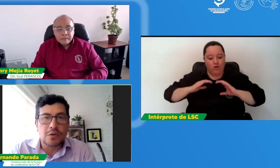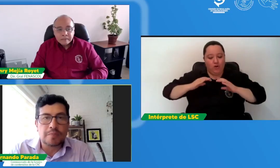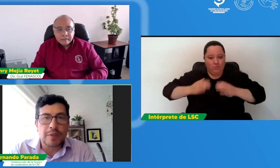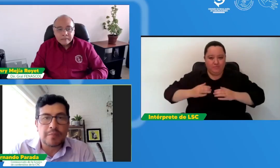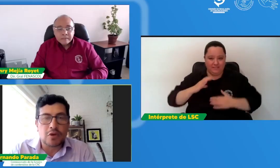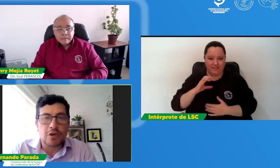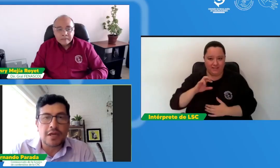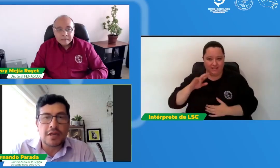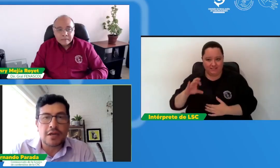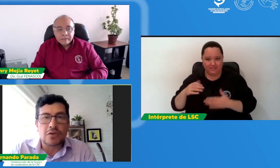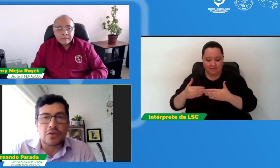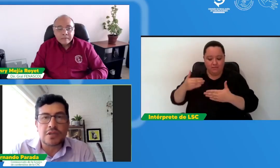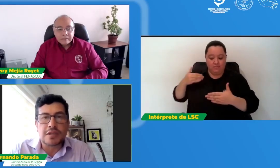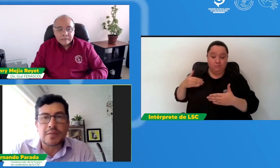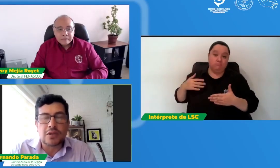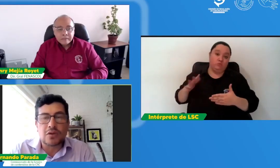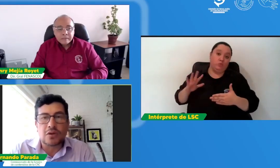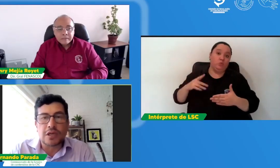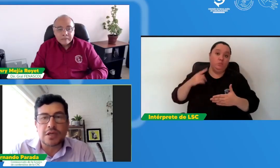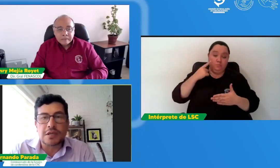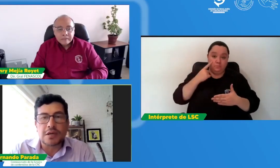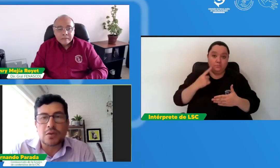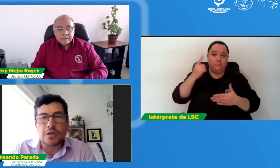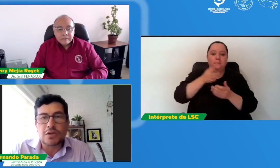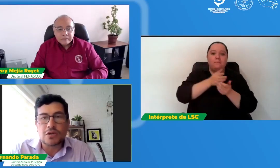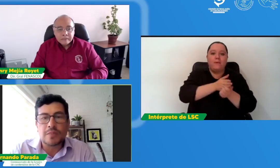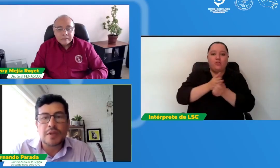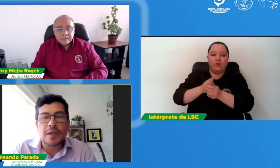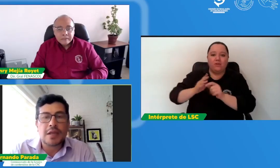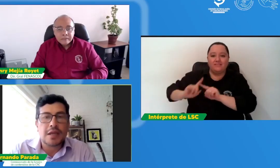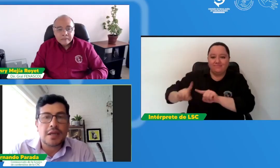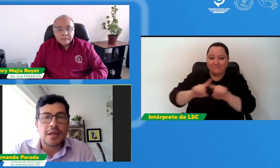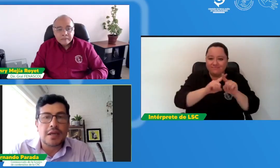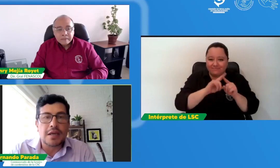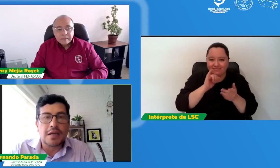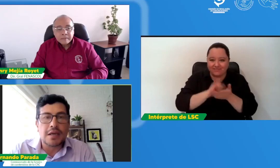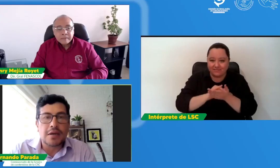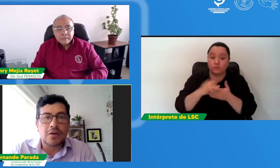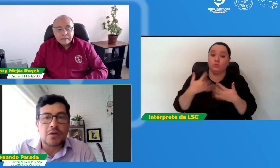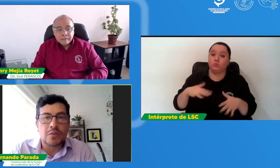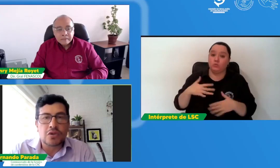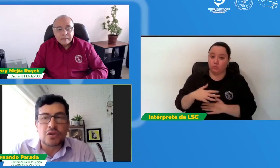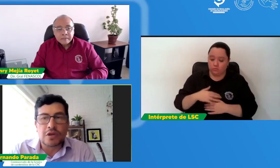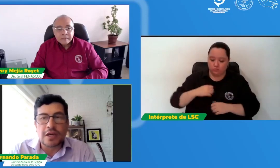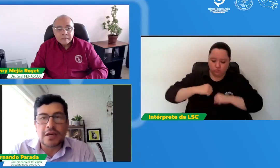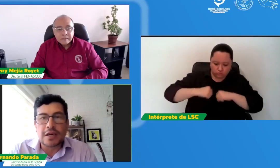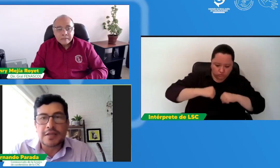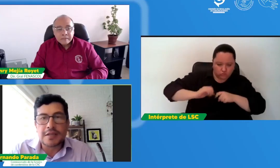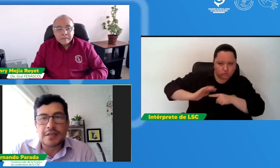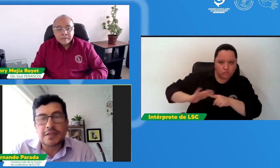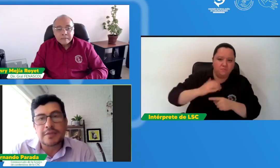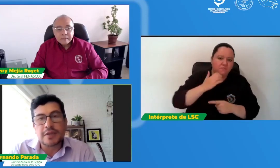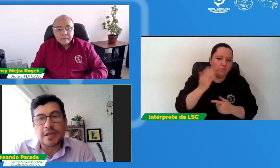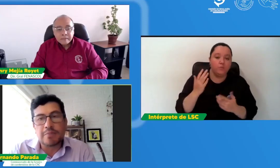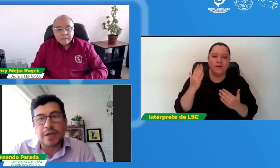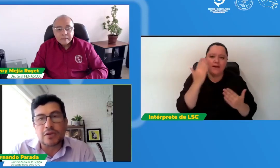violera en el uso de estas metodologías como son el análisis del impacto